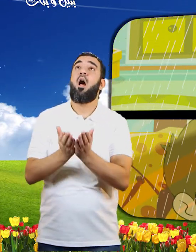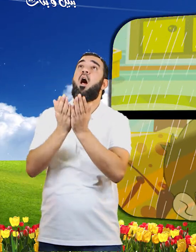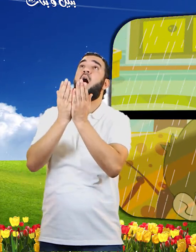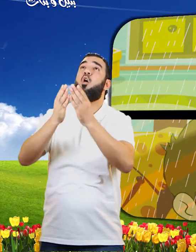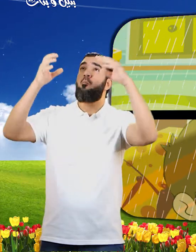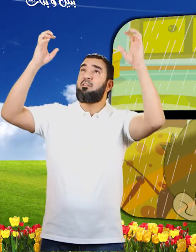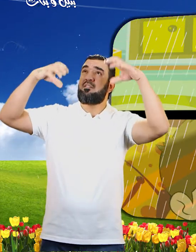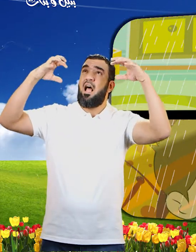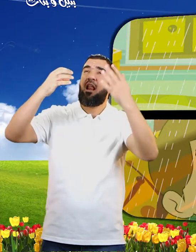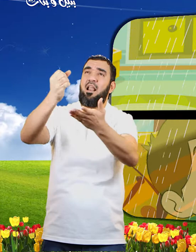نافعا